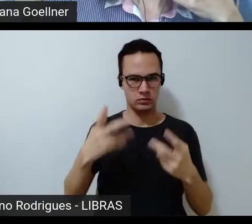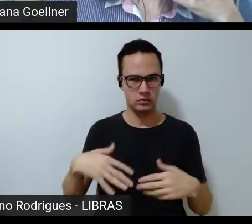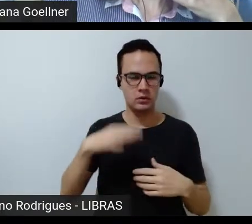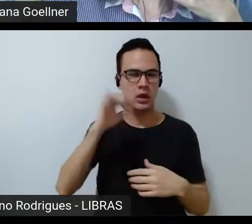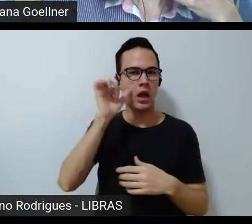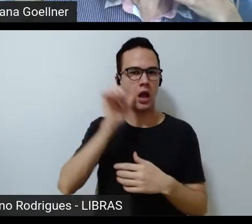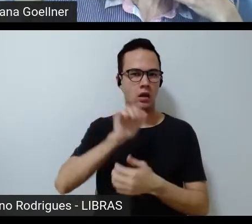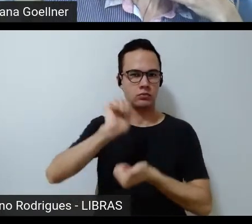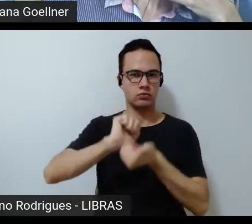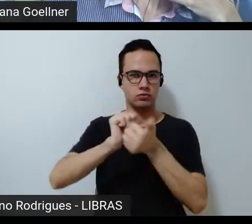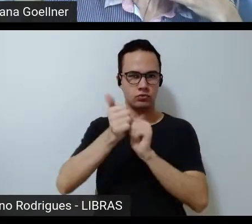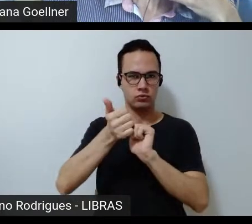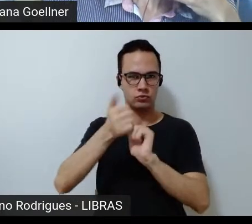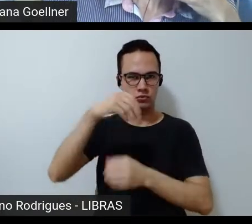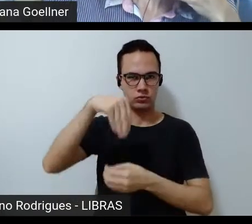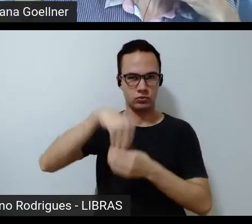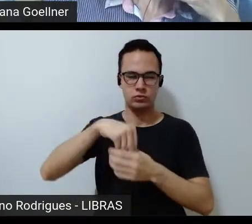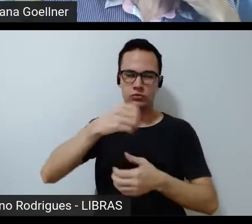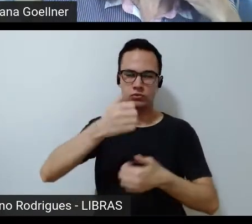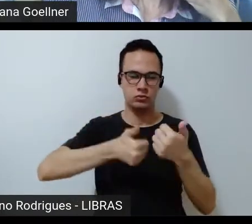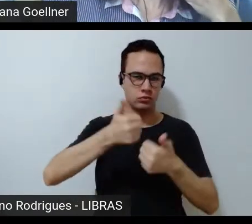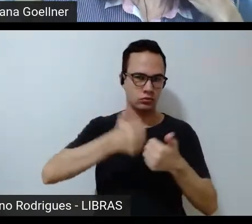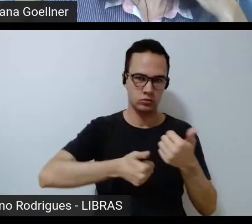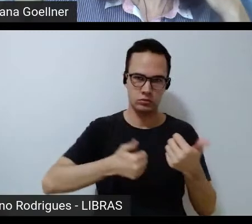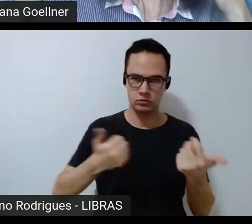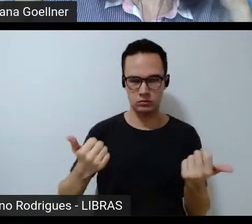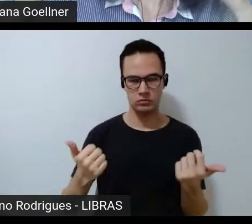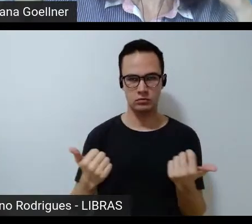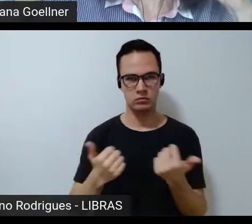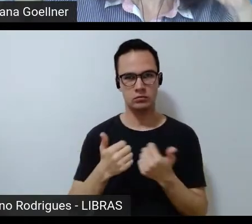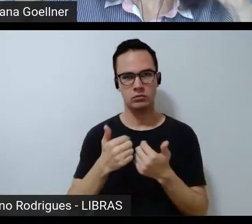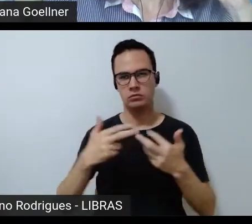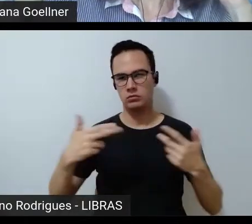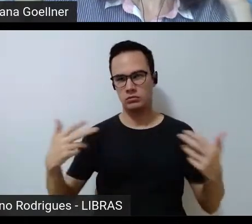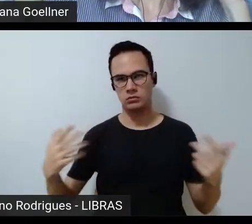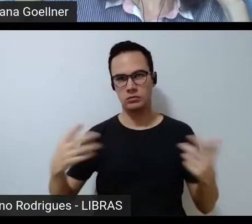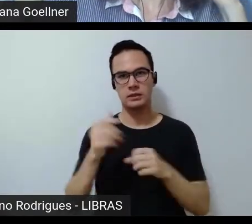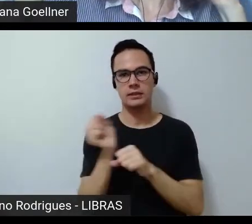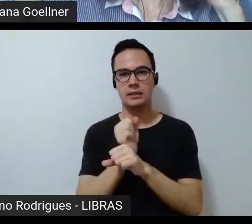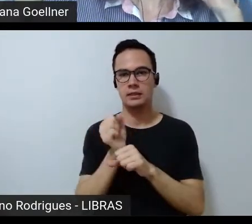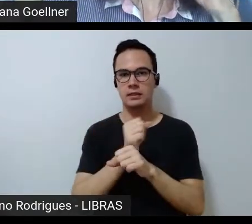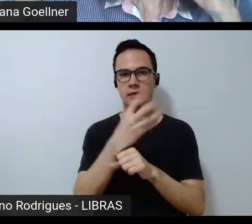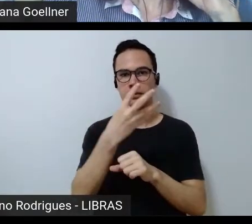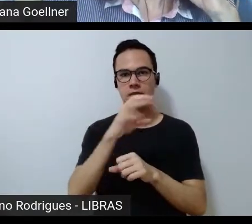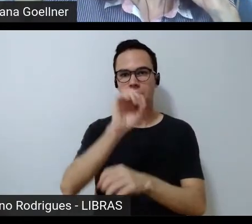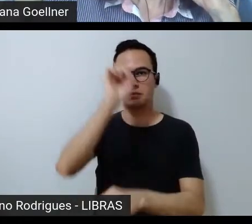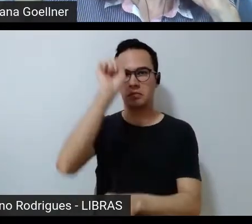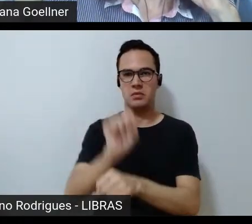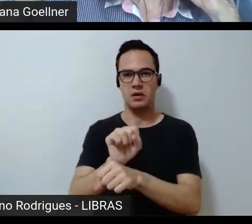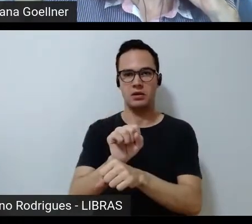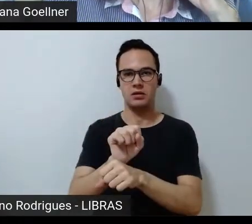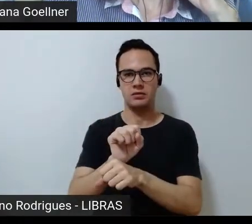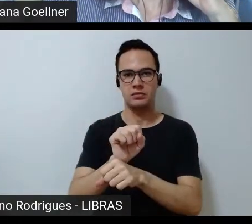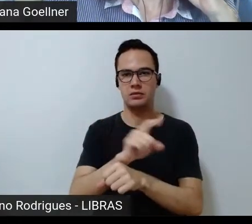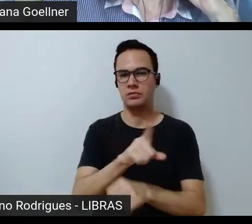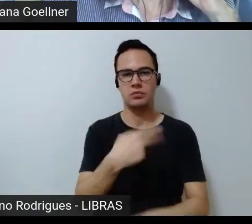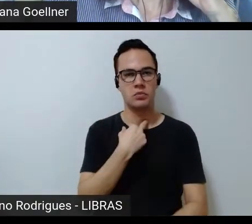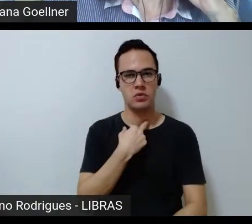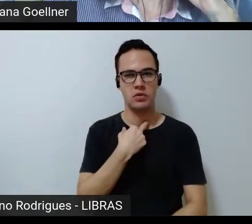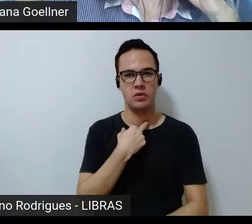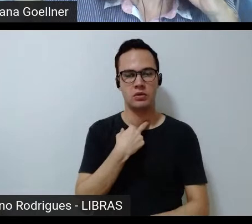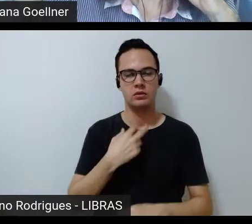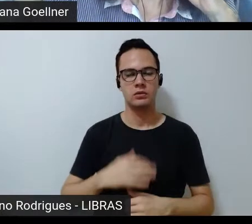esporte, a mulher no futebol e tal, a interdição que durou 40 anos nesse país, é uma